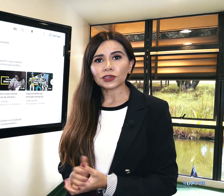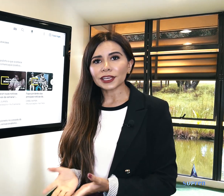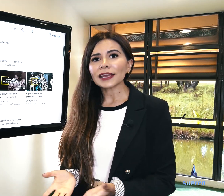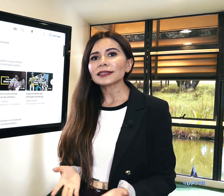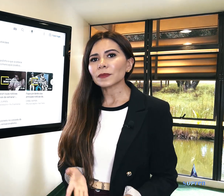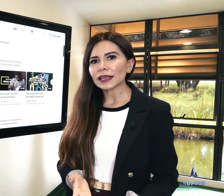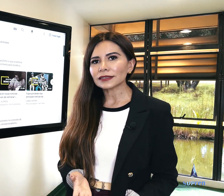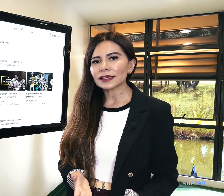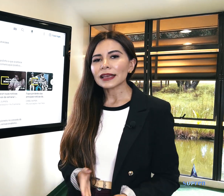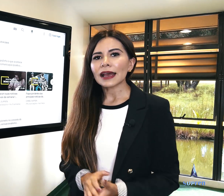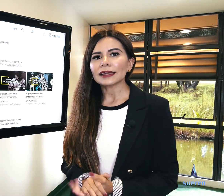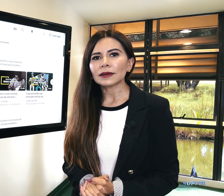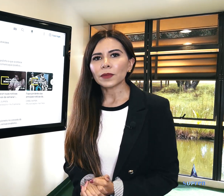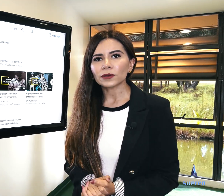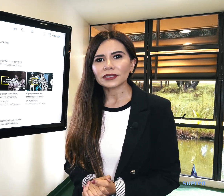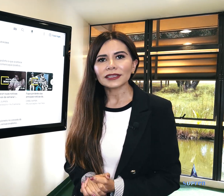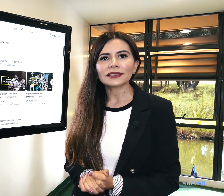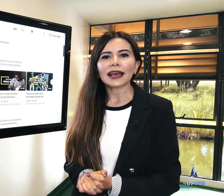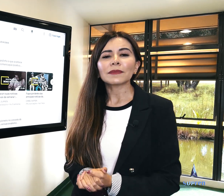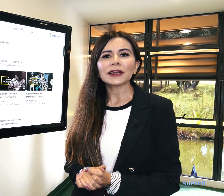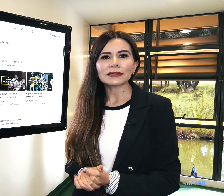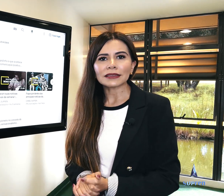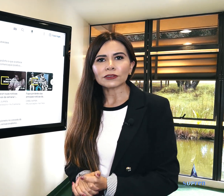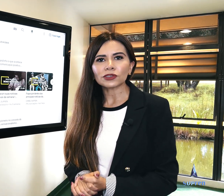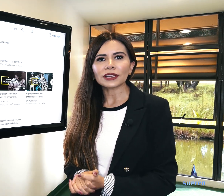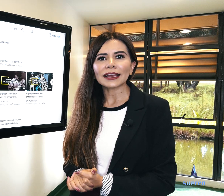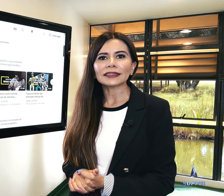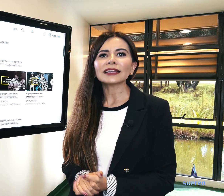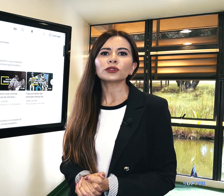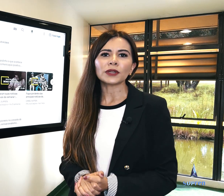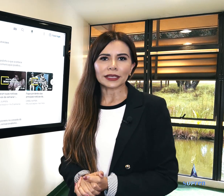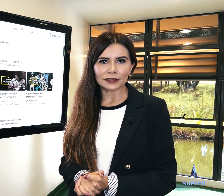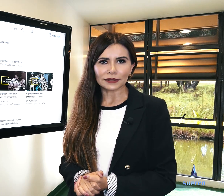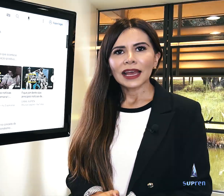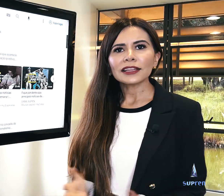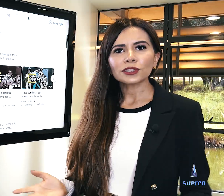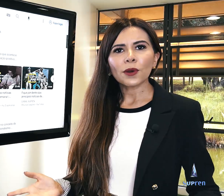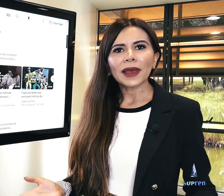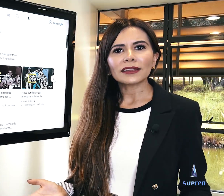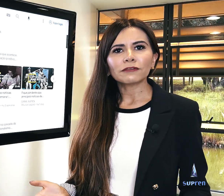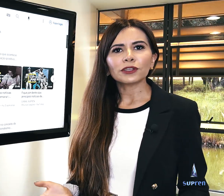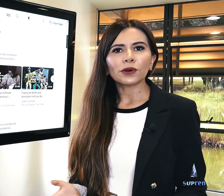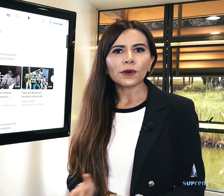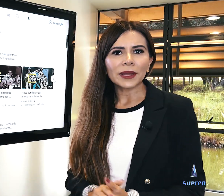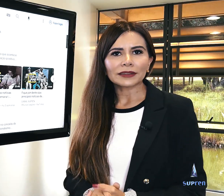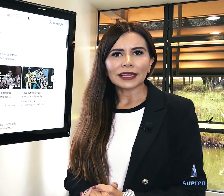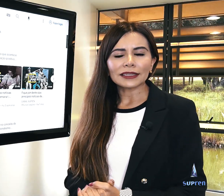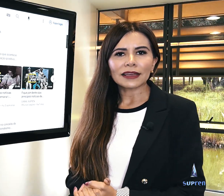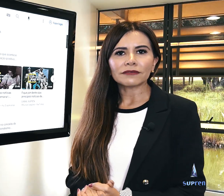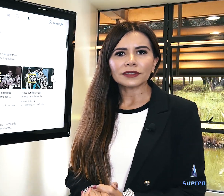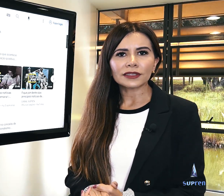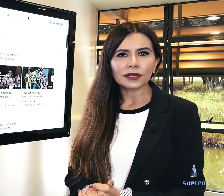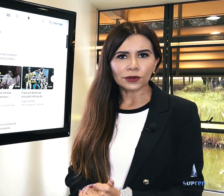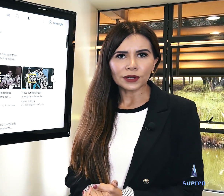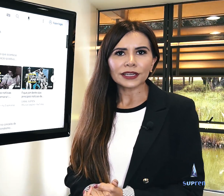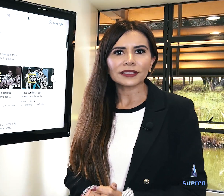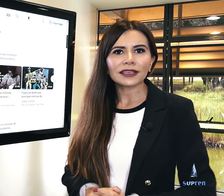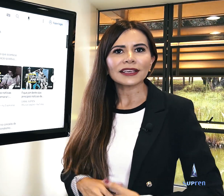que a espécie ainda possa estar presente na natureza. A descoberta foi documentada na revista Oryx e